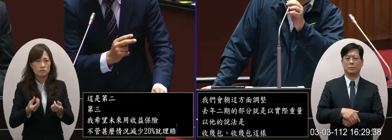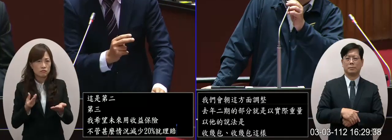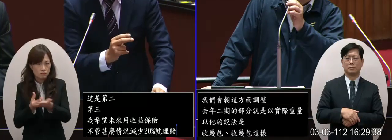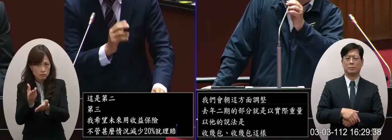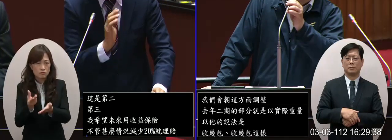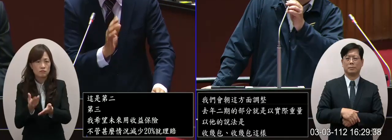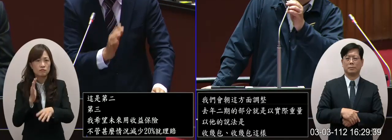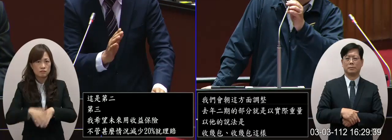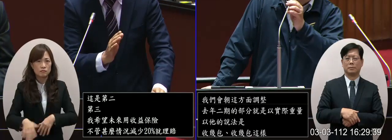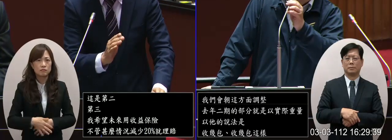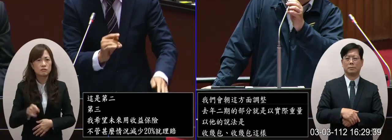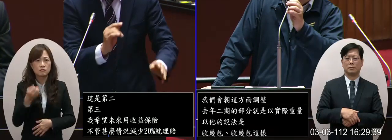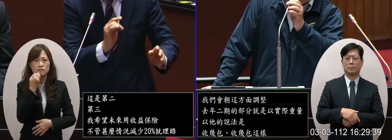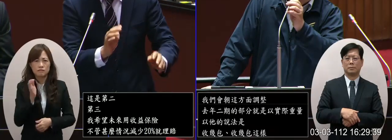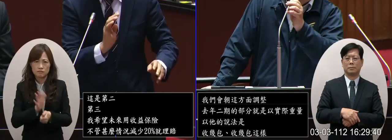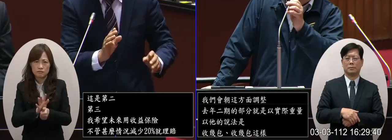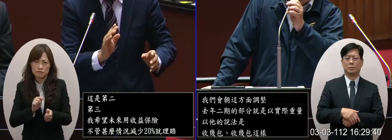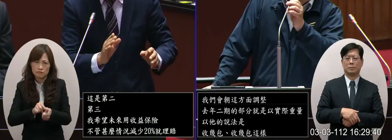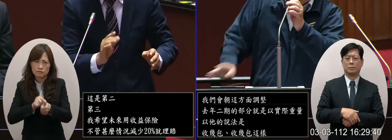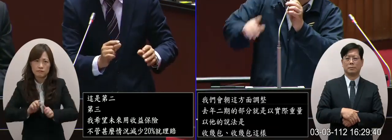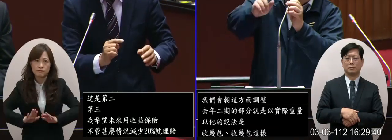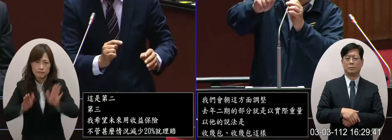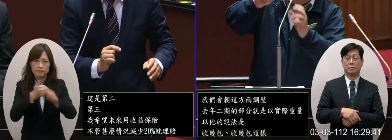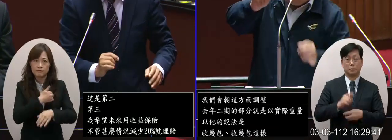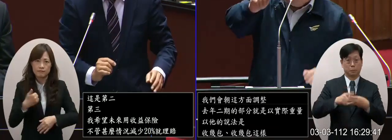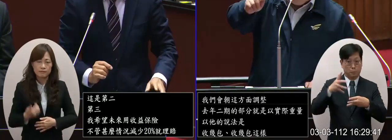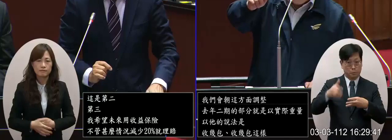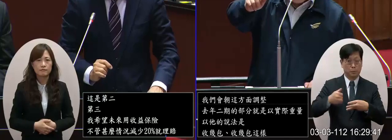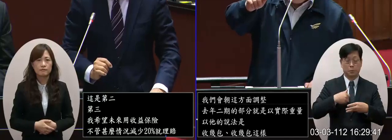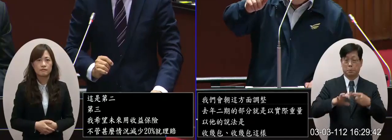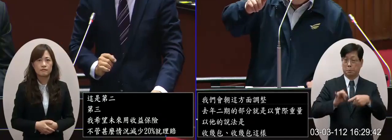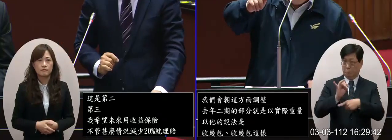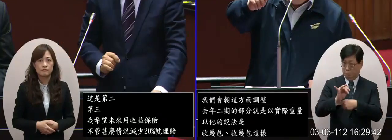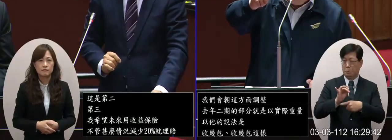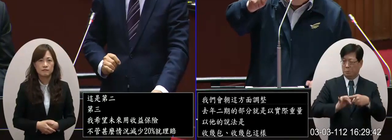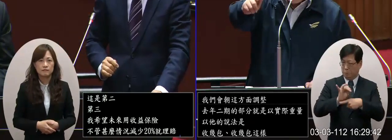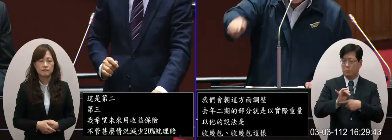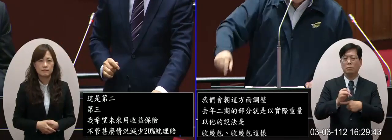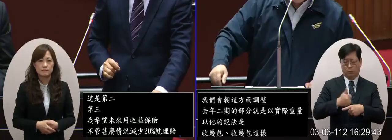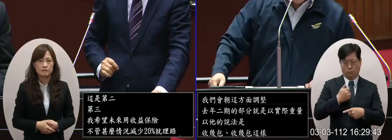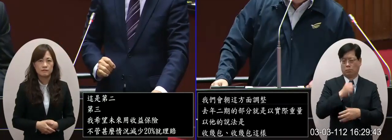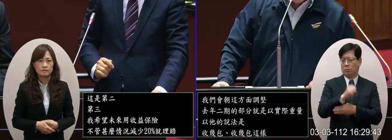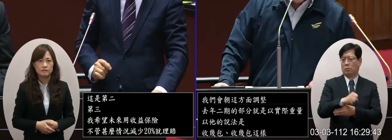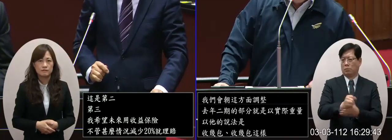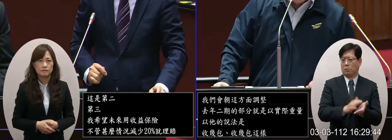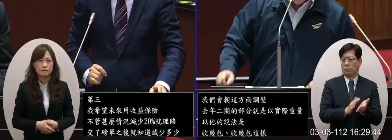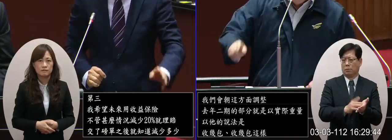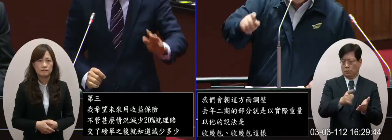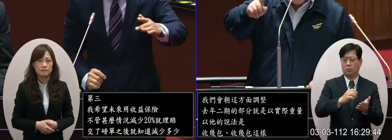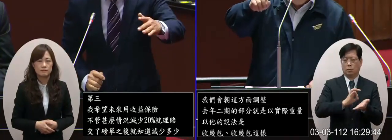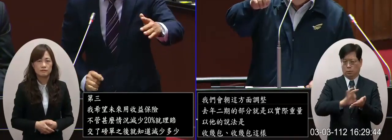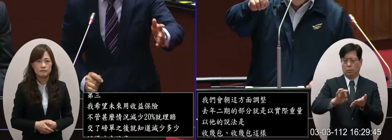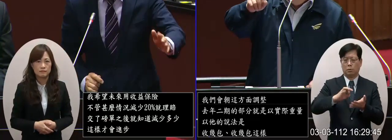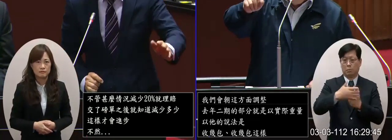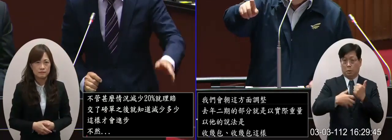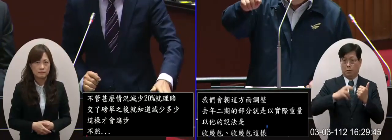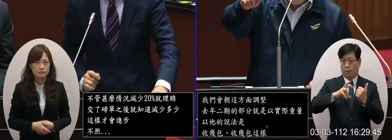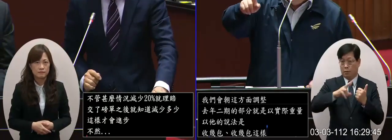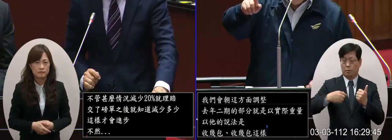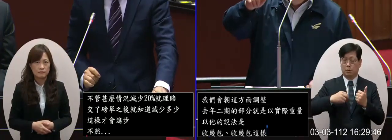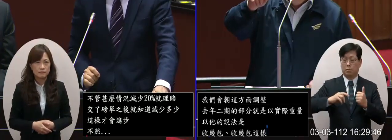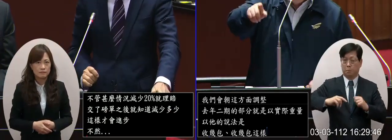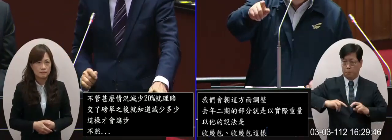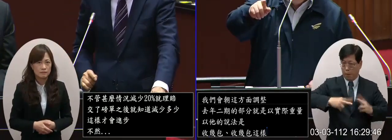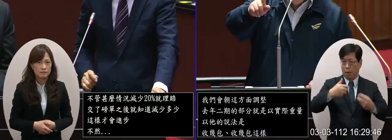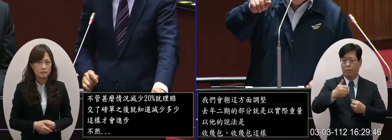知道有20%沒有20%這樣才會進步沒有所以我百分之百我贊成你要用保險可是保險